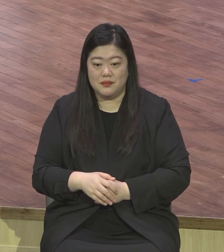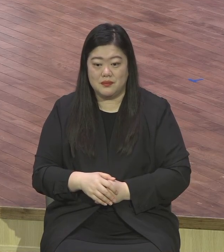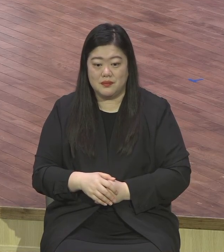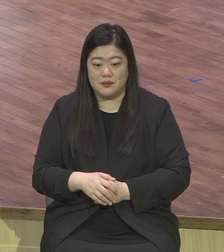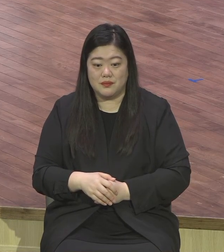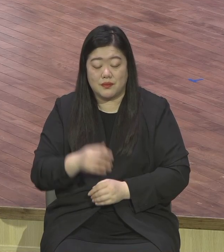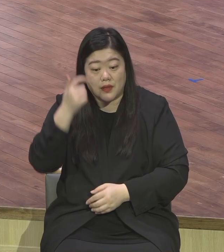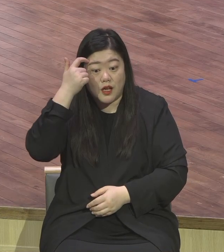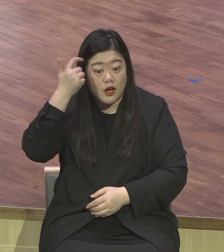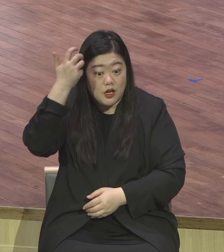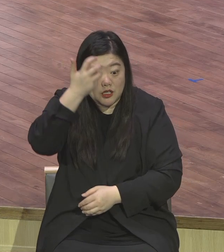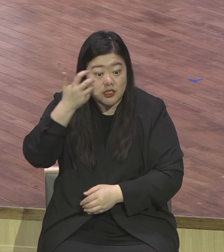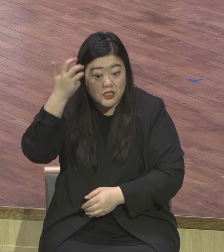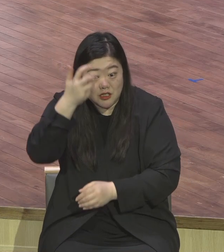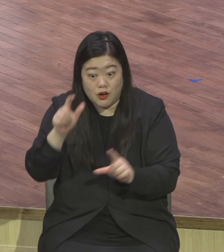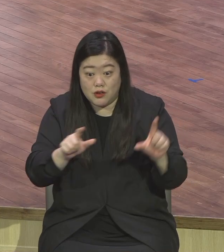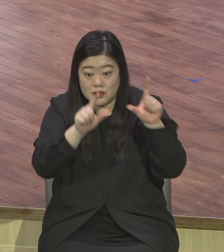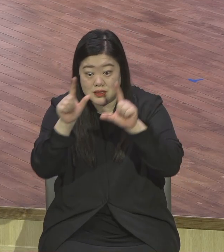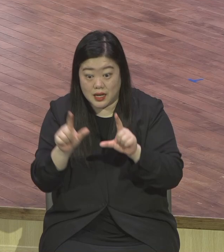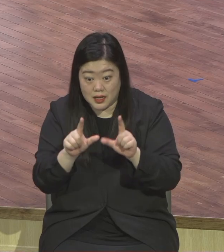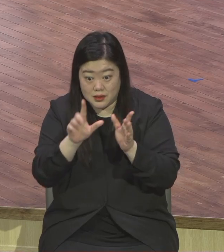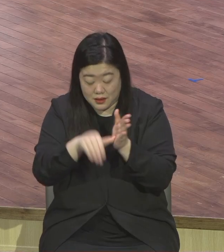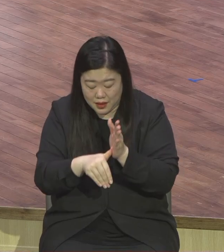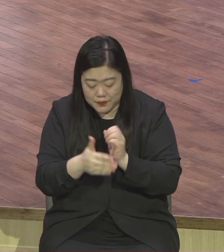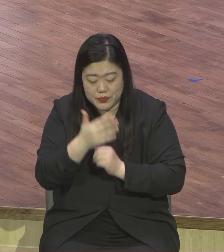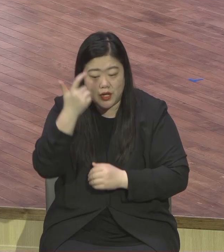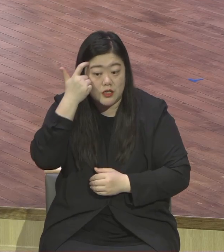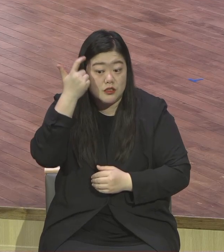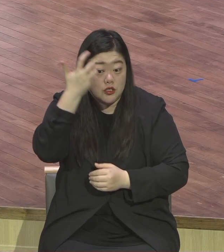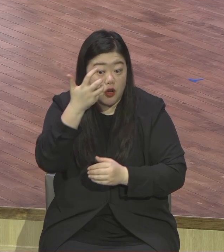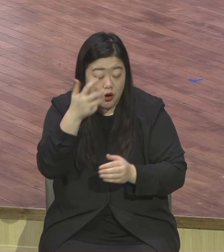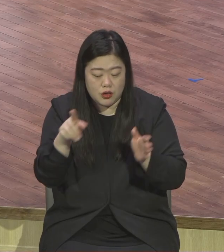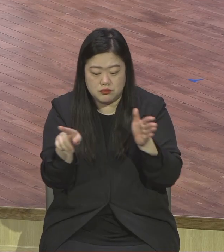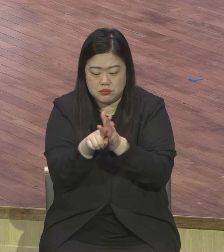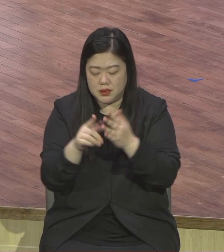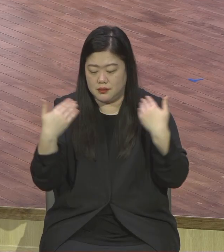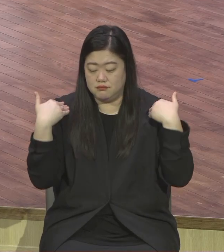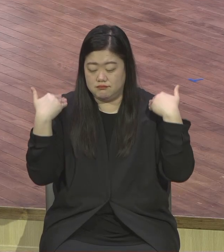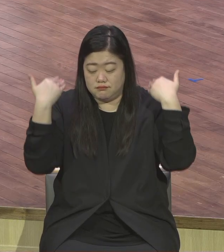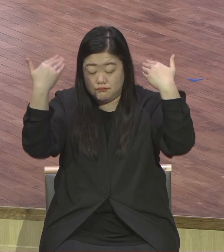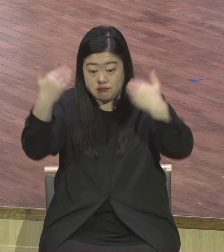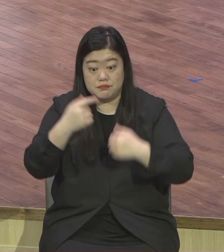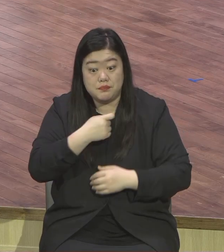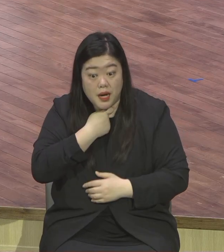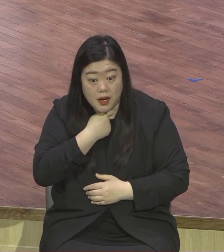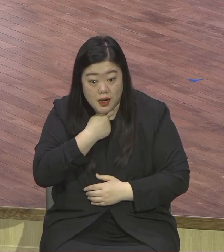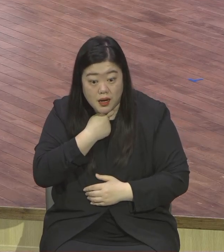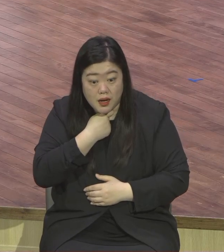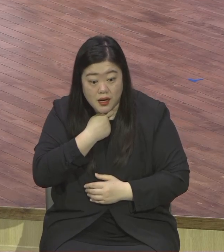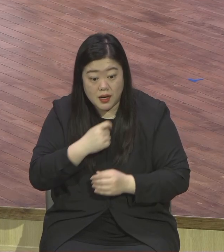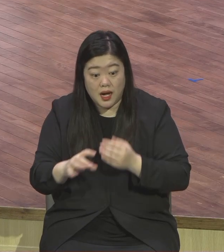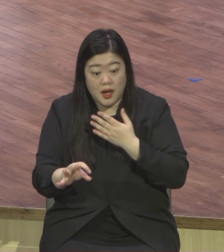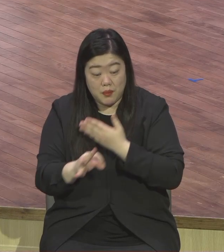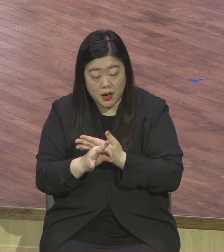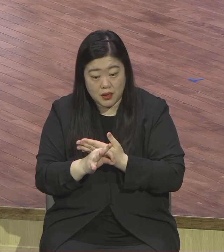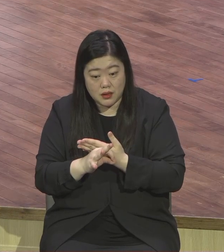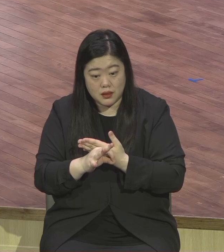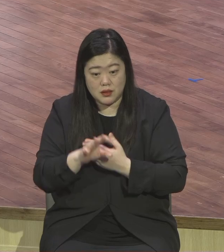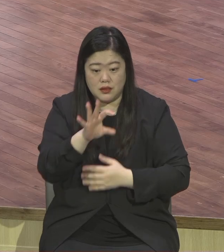삶에 있어서 성장하기 위해서는 평상시 하던 생각과 다른 역발상의 자료가